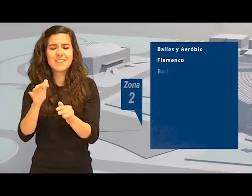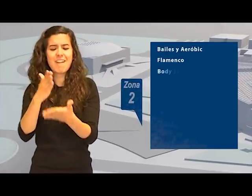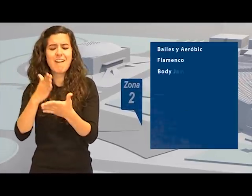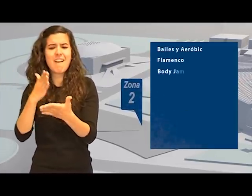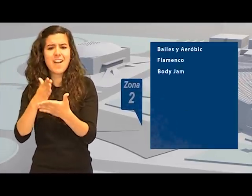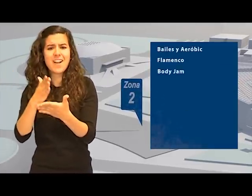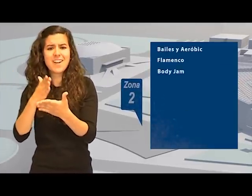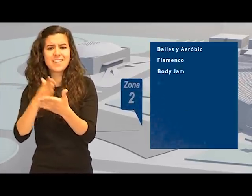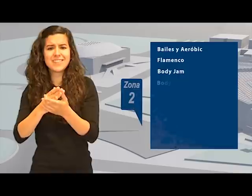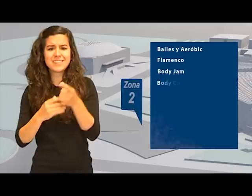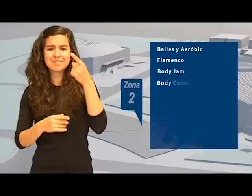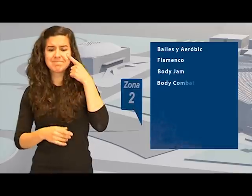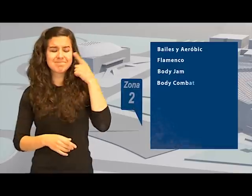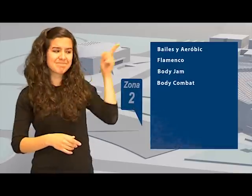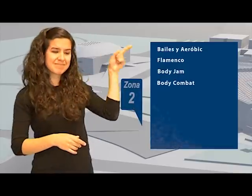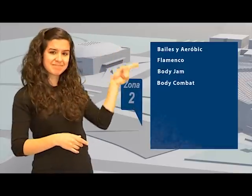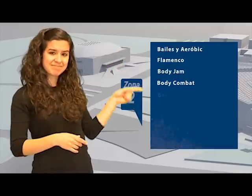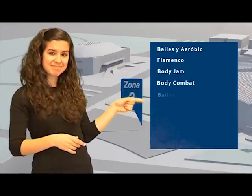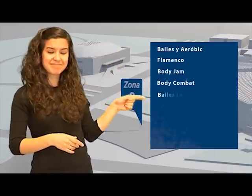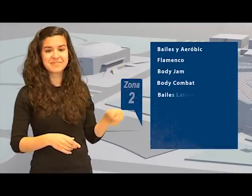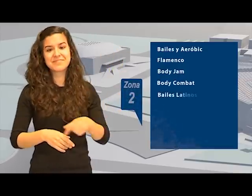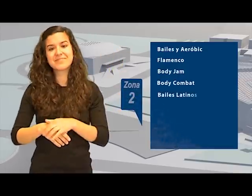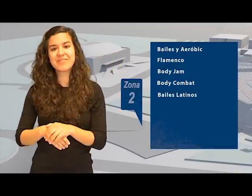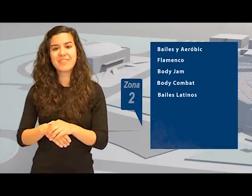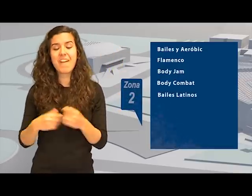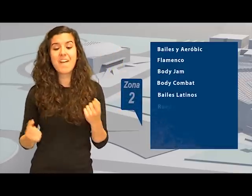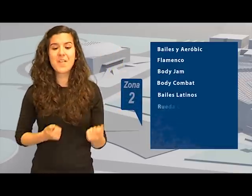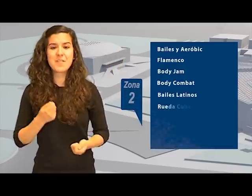jornada se impartirán a los asistentes clases masters de...